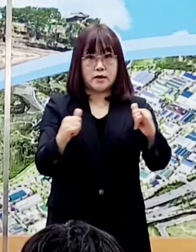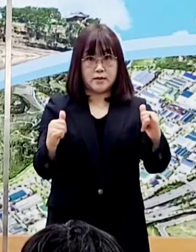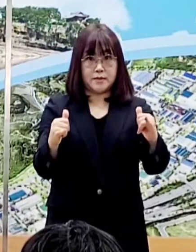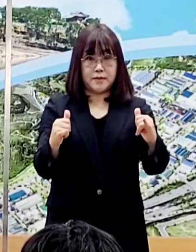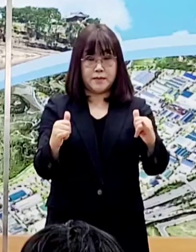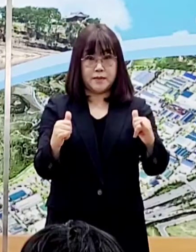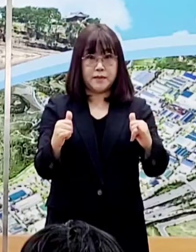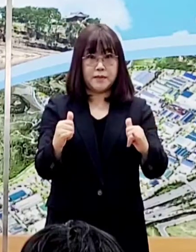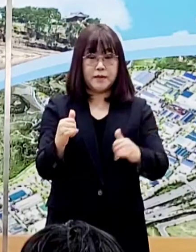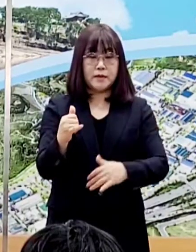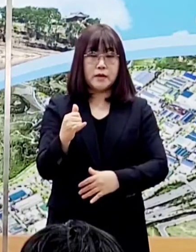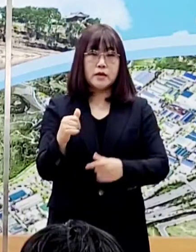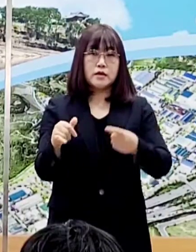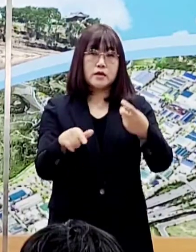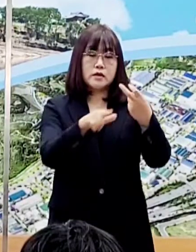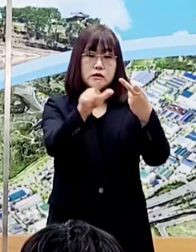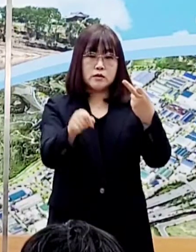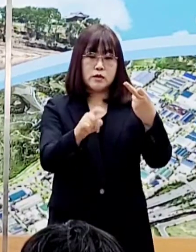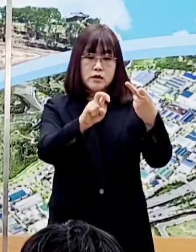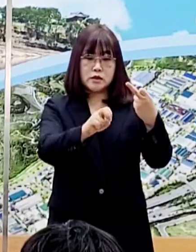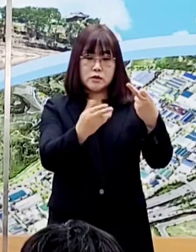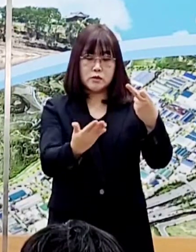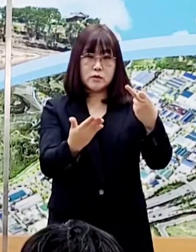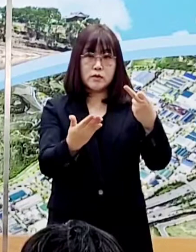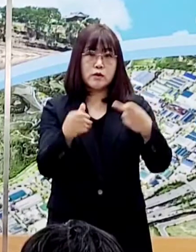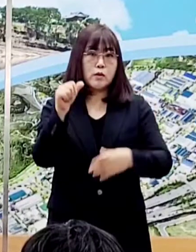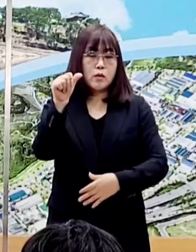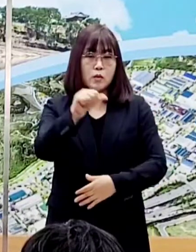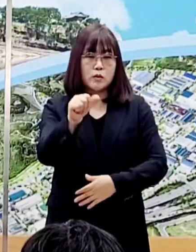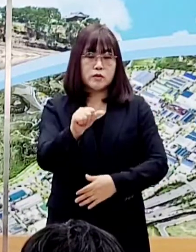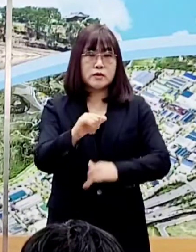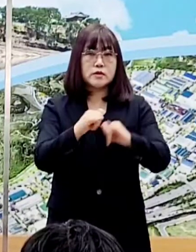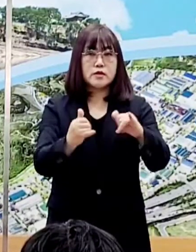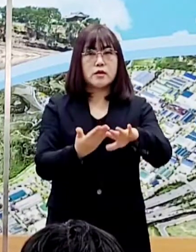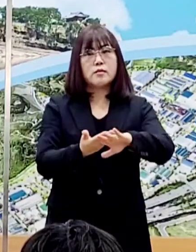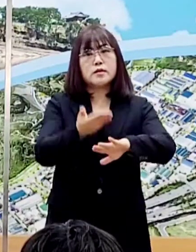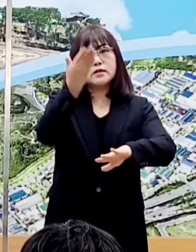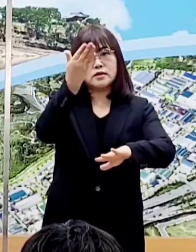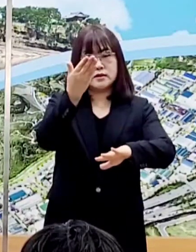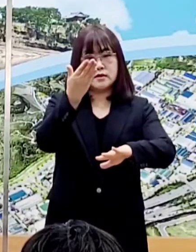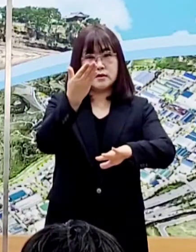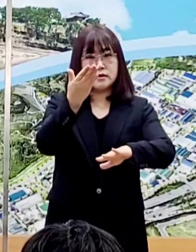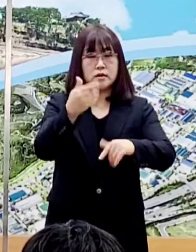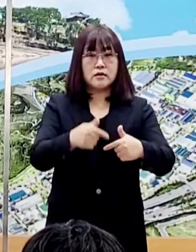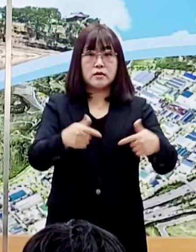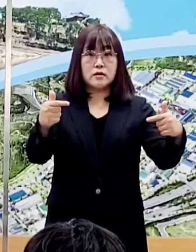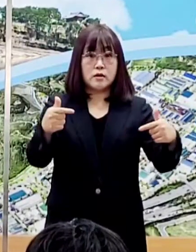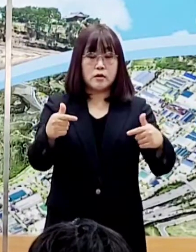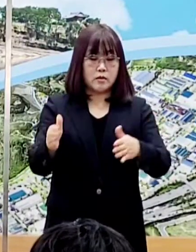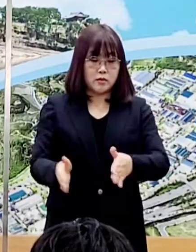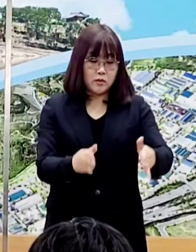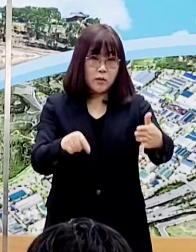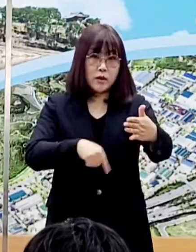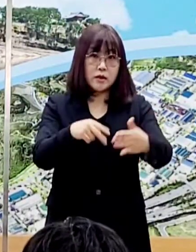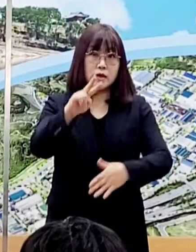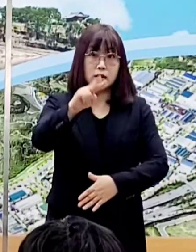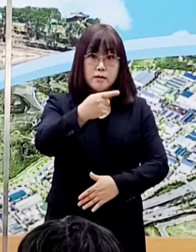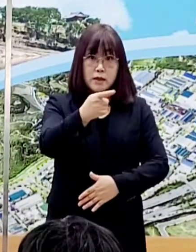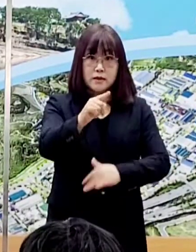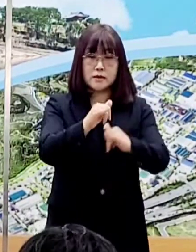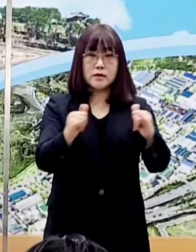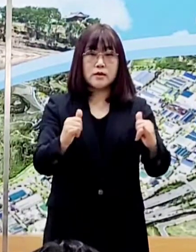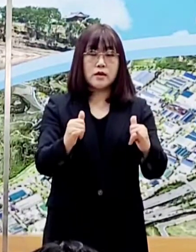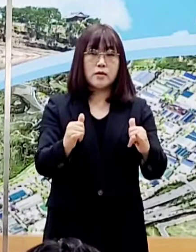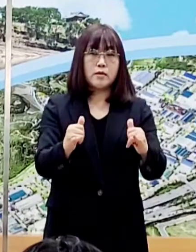지난달 29일 이후 20일 만에 5천명대를 기록하였으며 도내 확진자는 201명으로